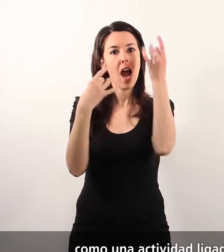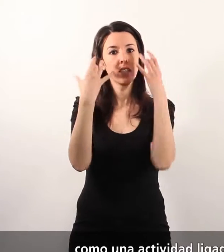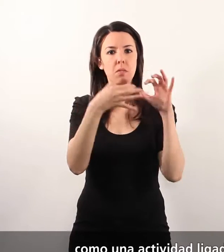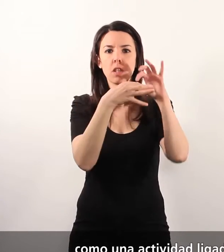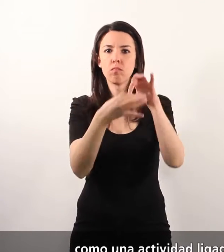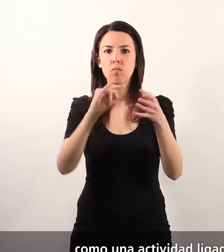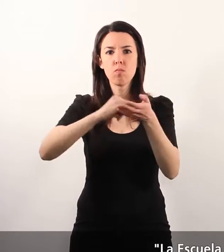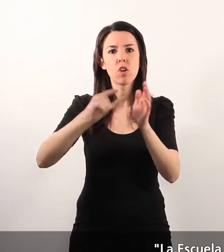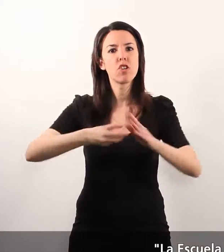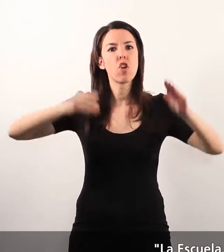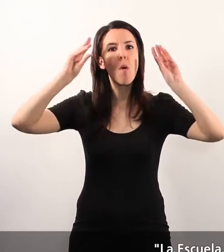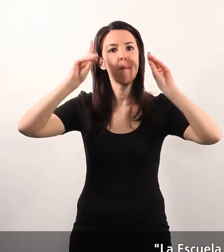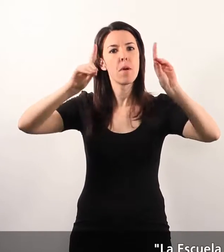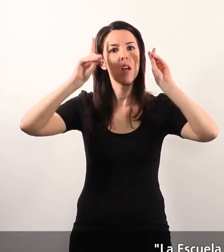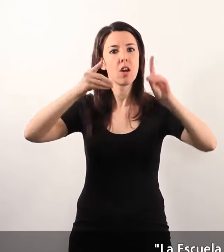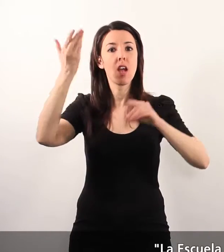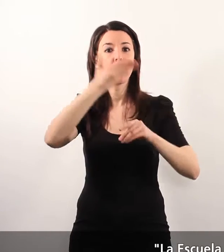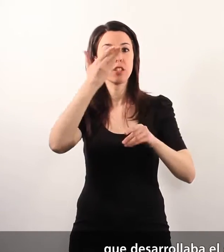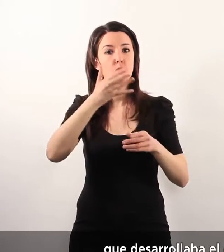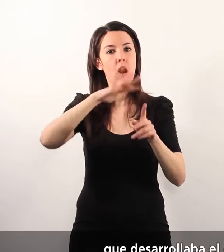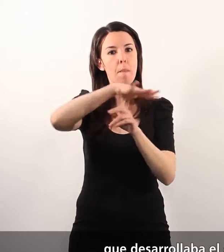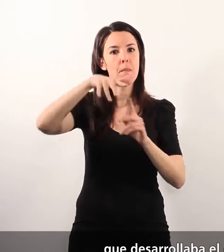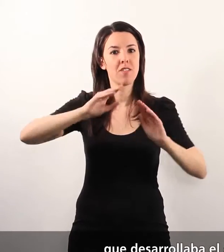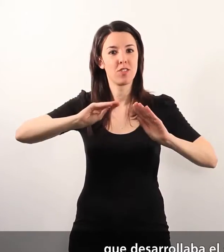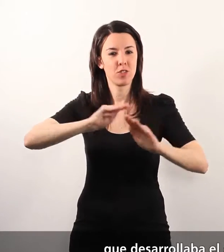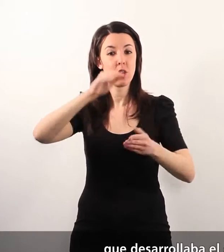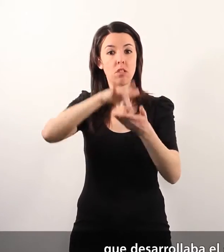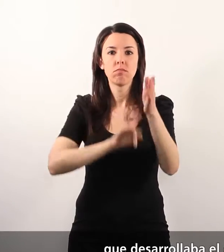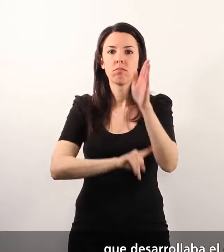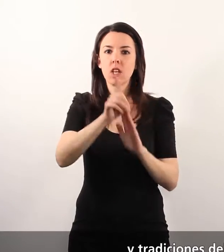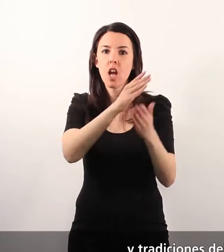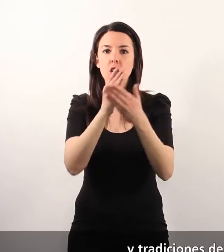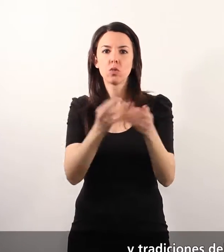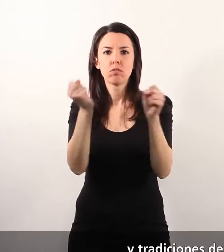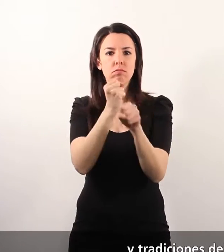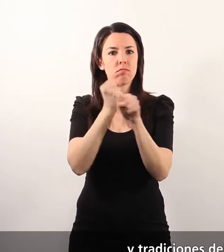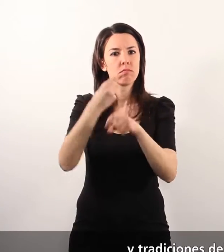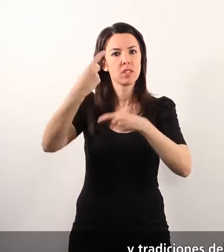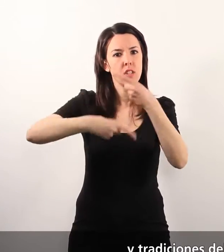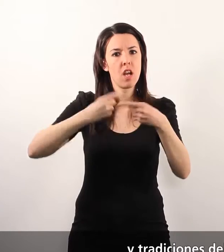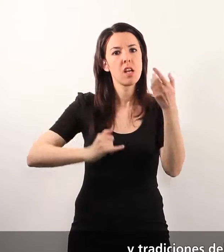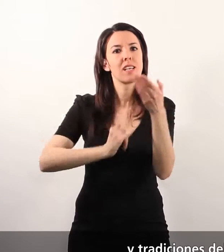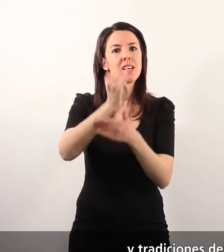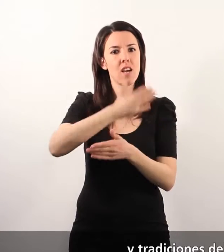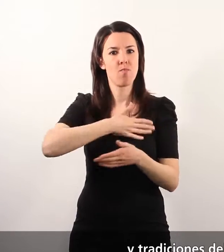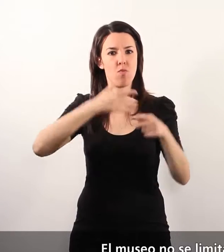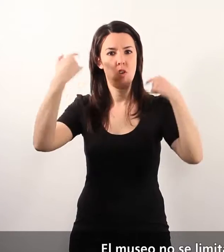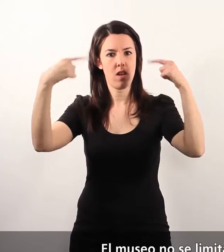proyecto pedagógico La Escuela y su Medio, que desarrollaba el estudio de los oficios y tradiciones del campo de Elche. El museo